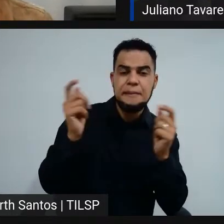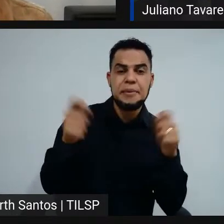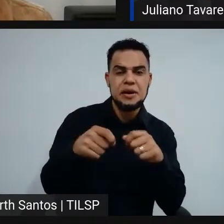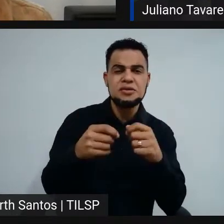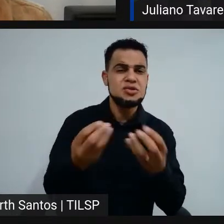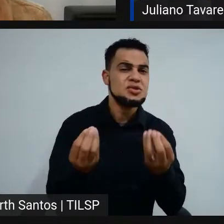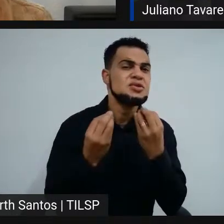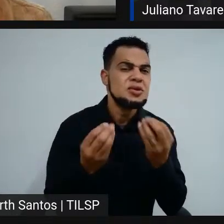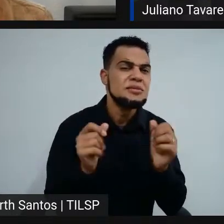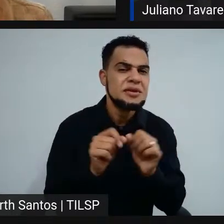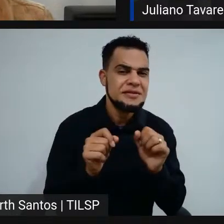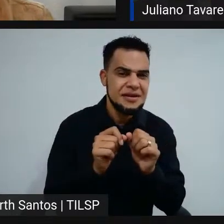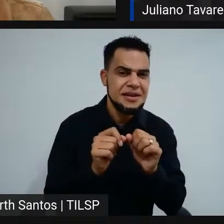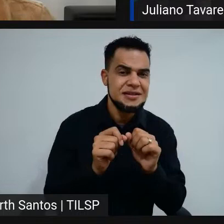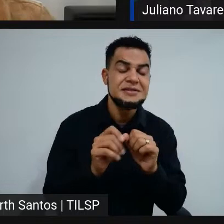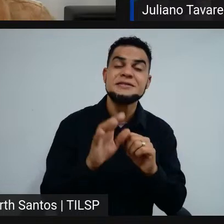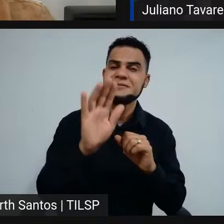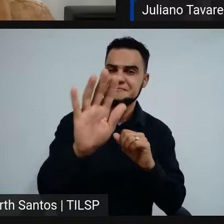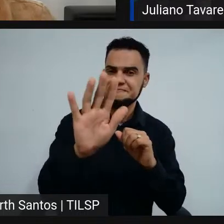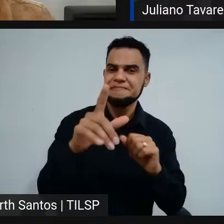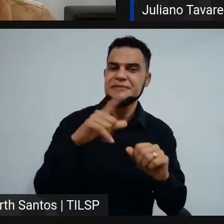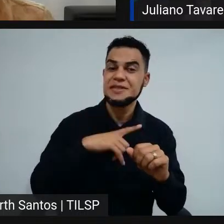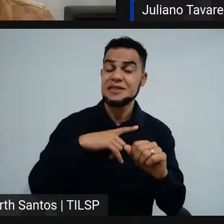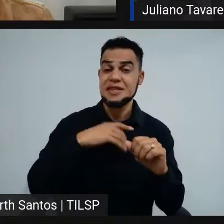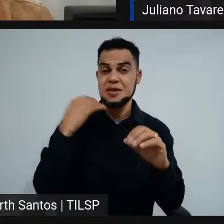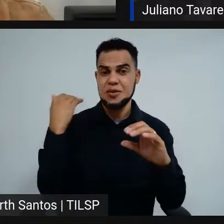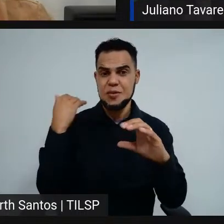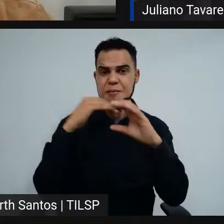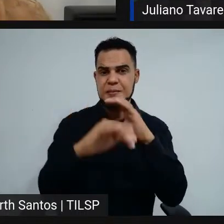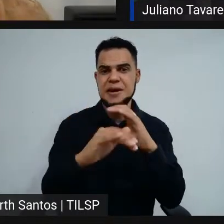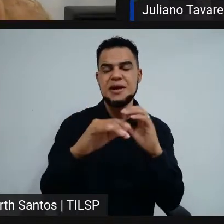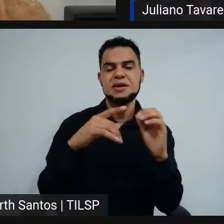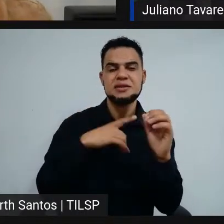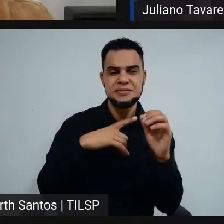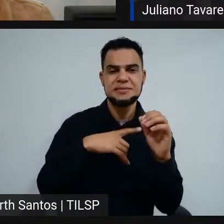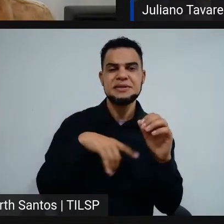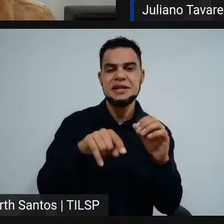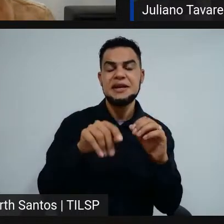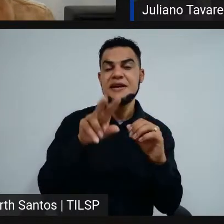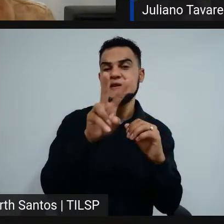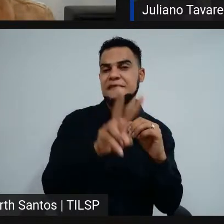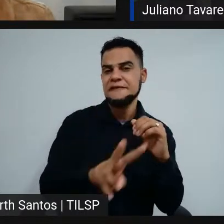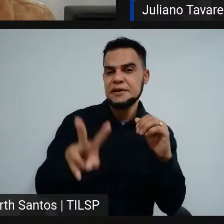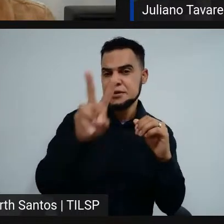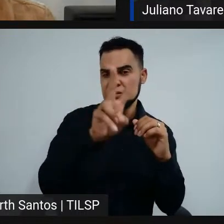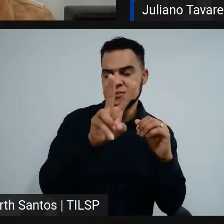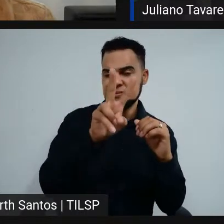faz? Existe um e-mail que está disponibilizado no edital também, que é o e-mail vestibular